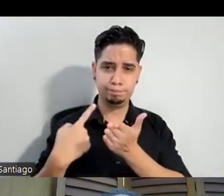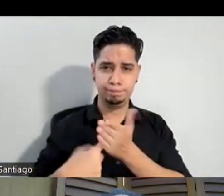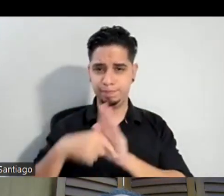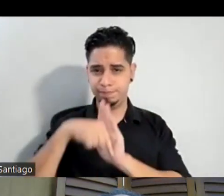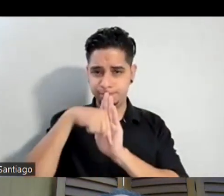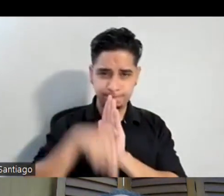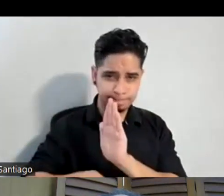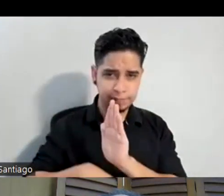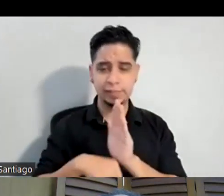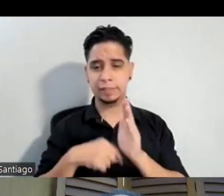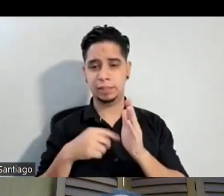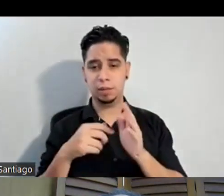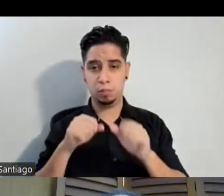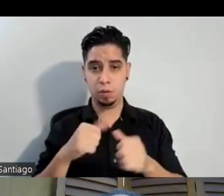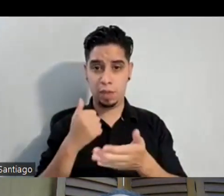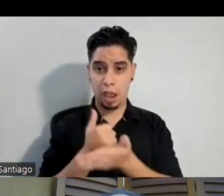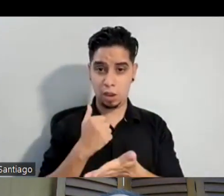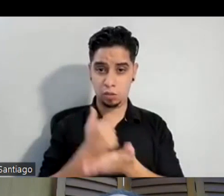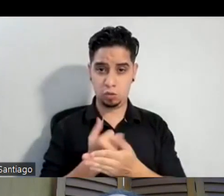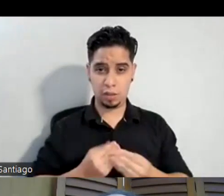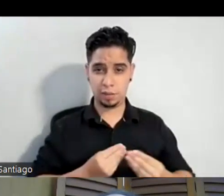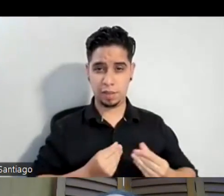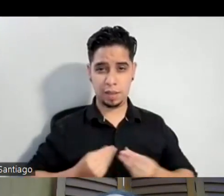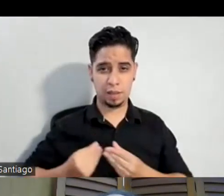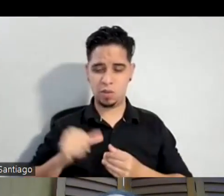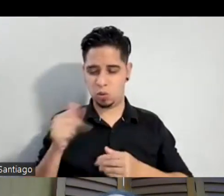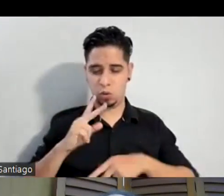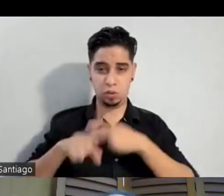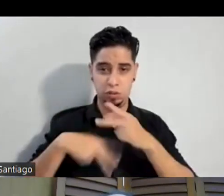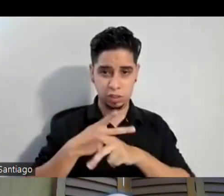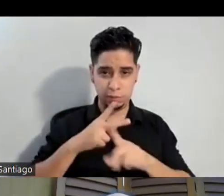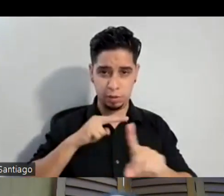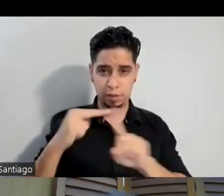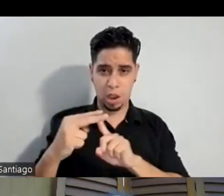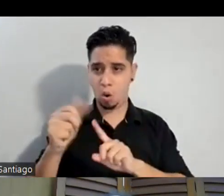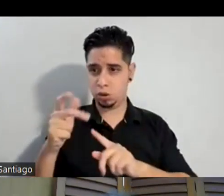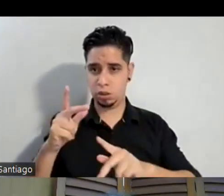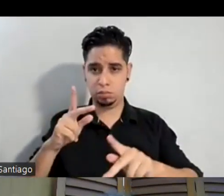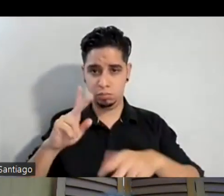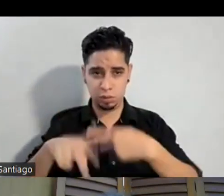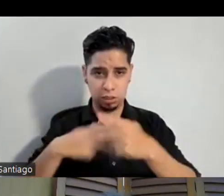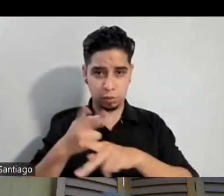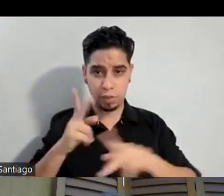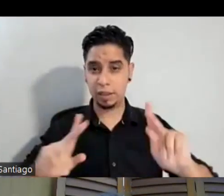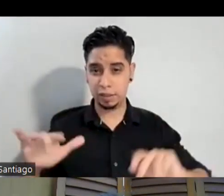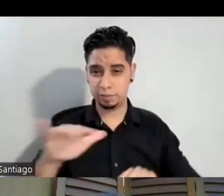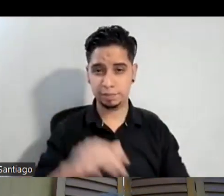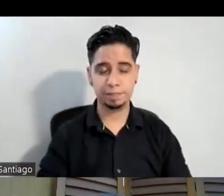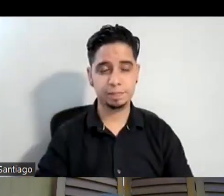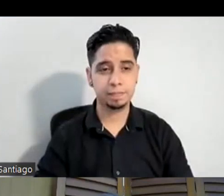ayudar a sanar desde otro tipo de perspectiva a otro tipo de público y no solo eso que también puede haber una